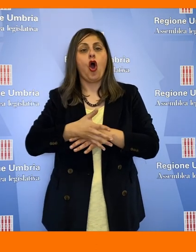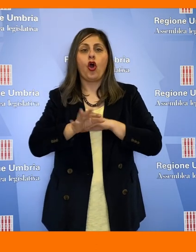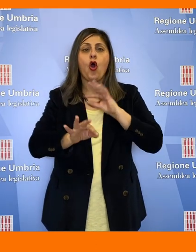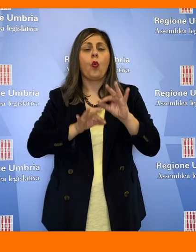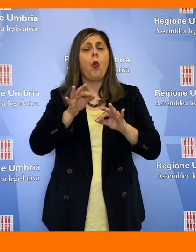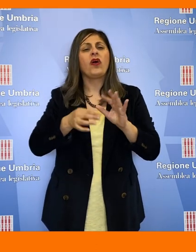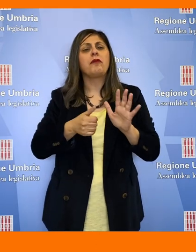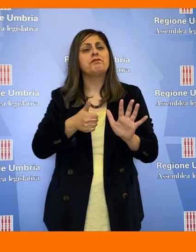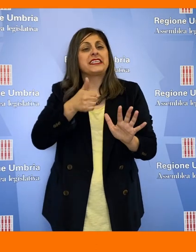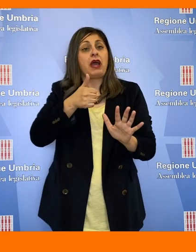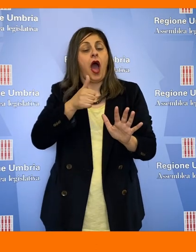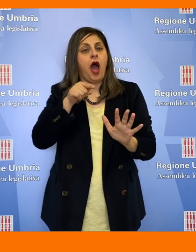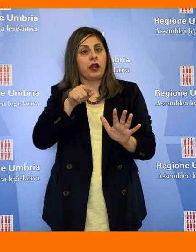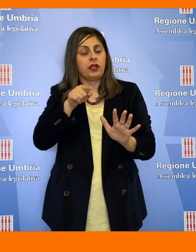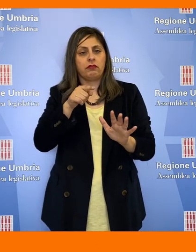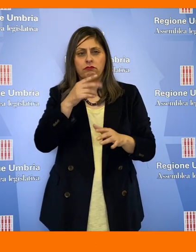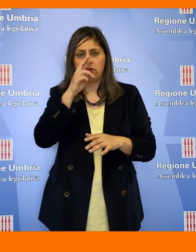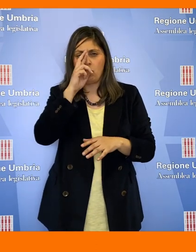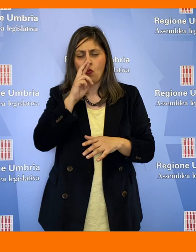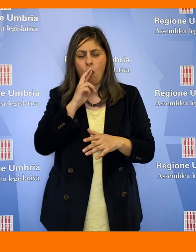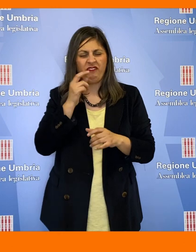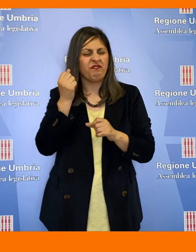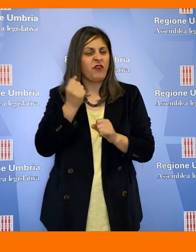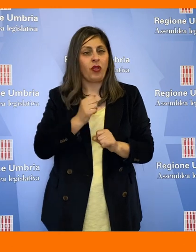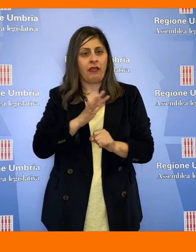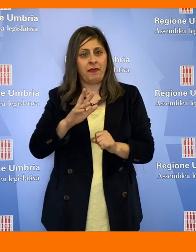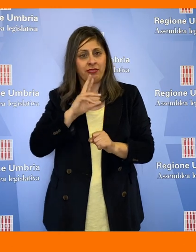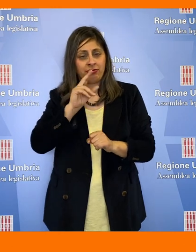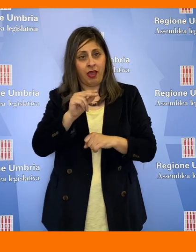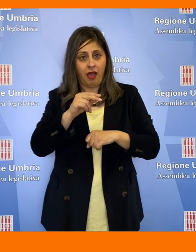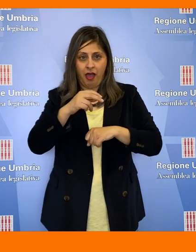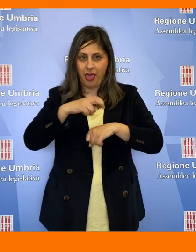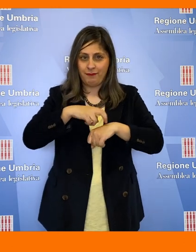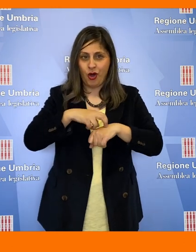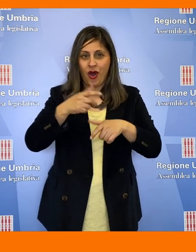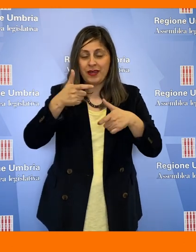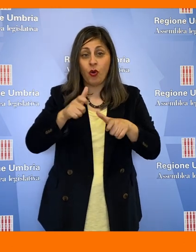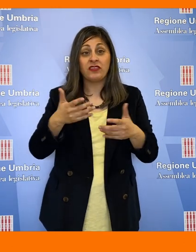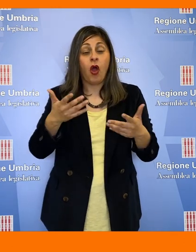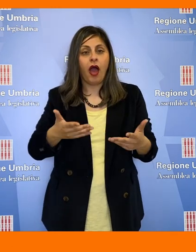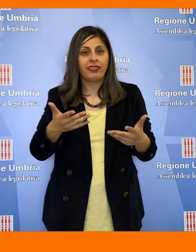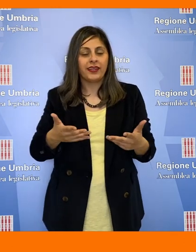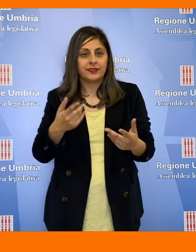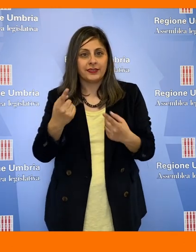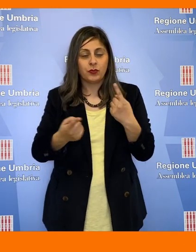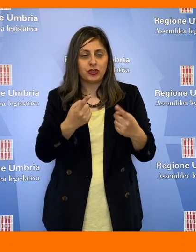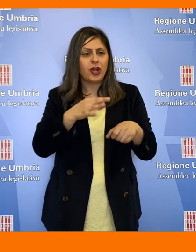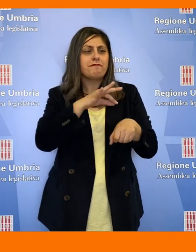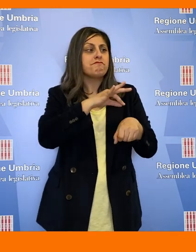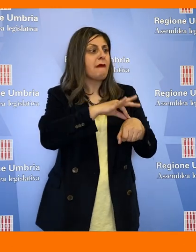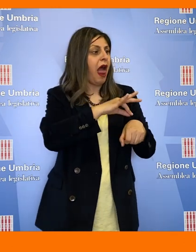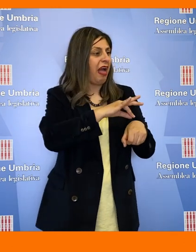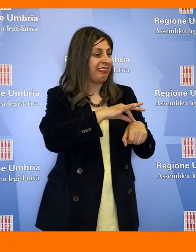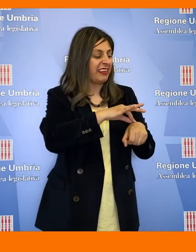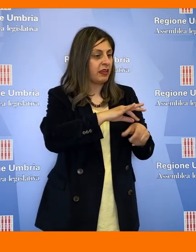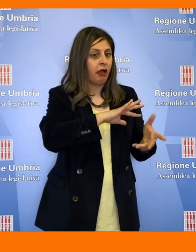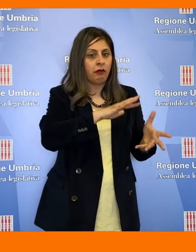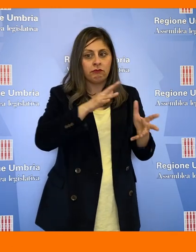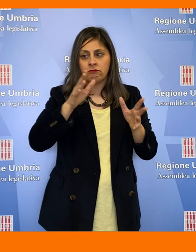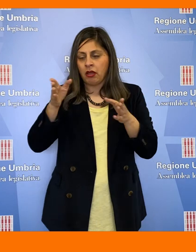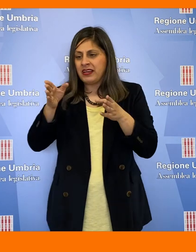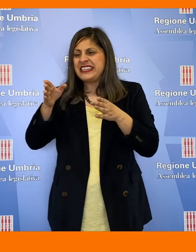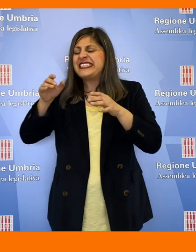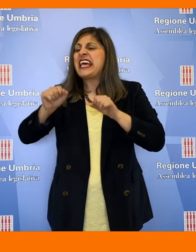di cure primarie, una figura che risulta fondamentale, dice Bori, alla luce dello spostamento dell'asse dalla malattia alla